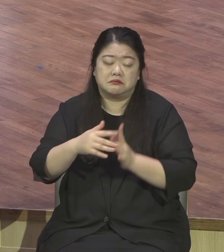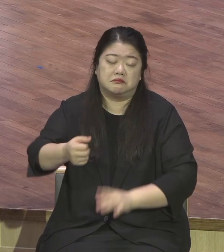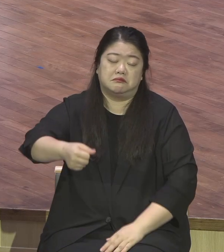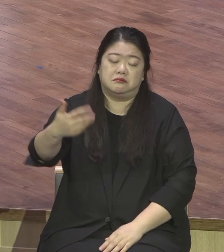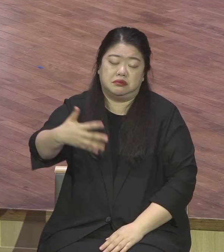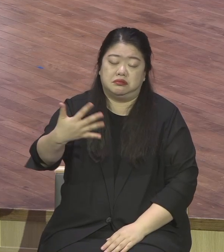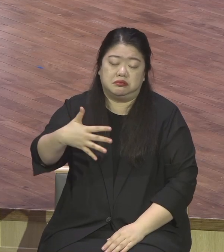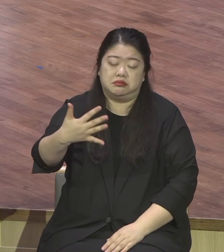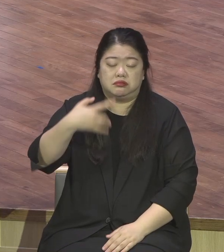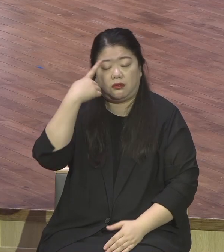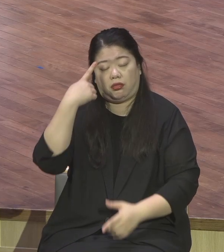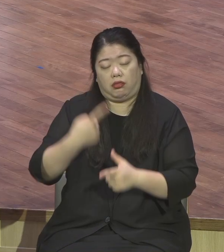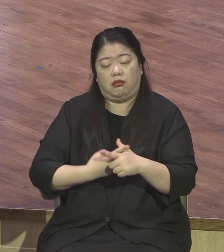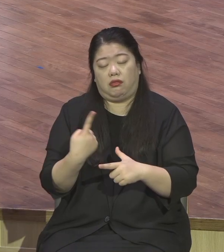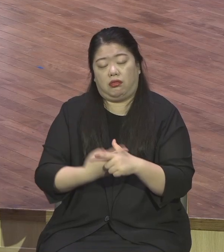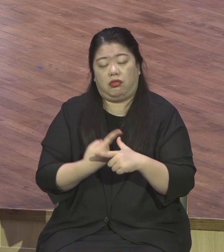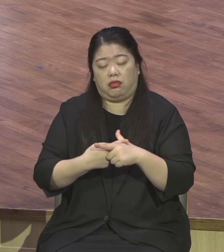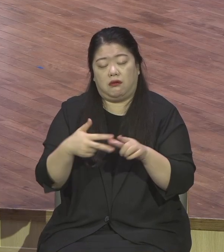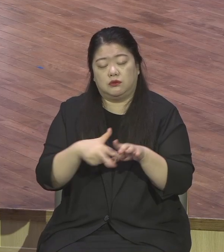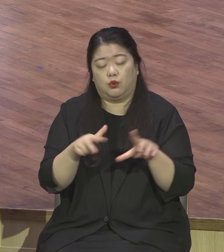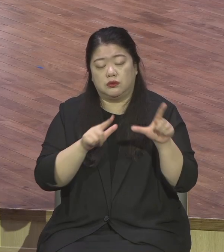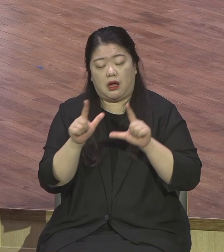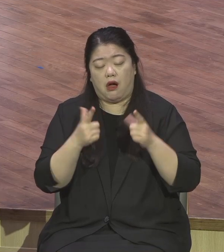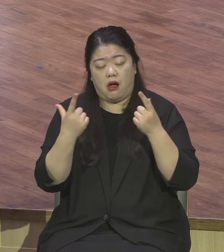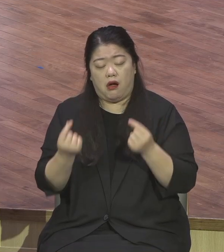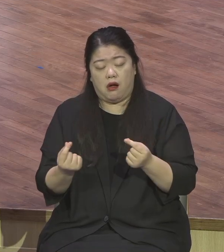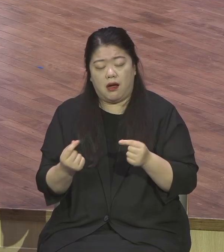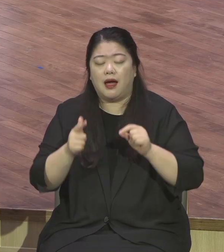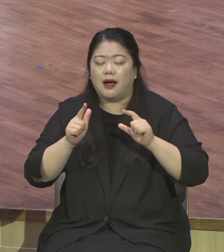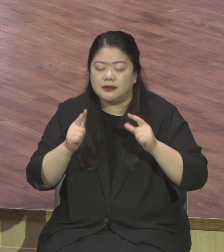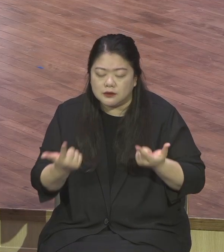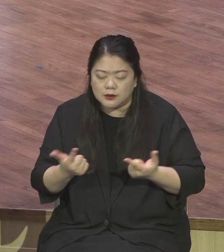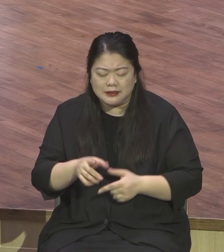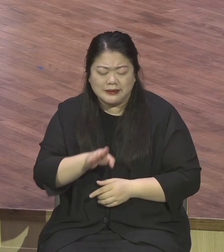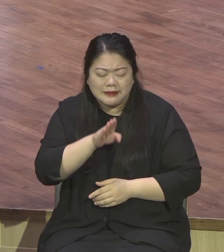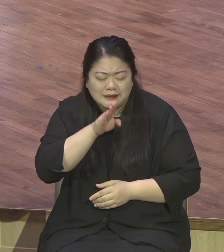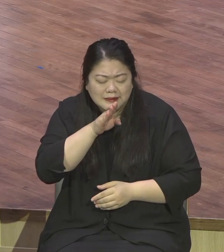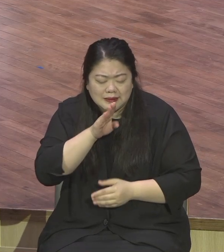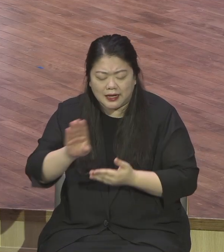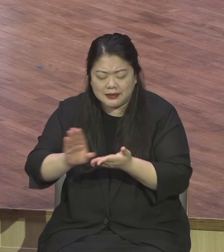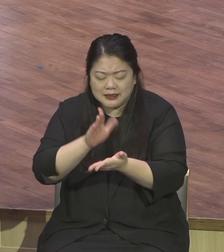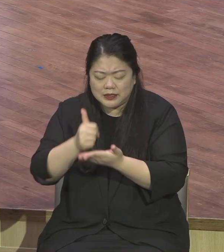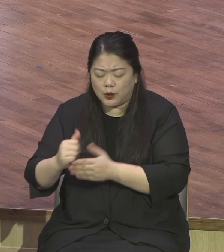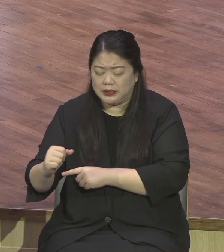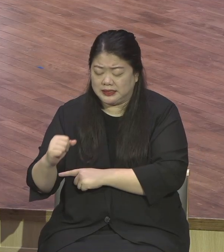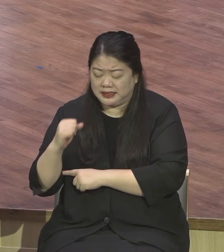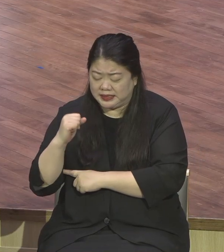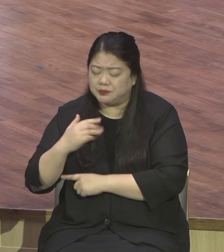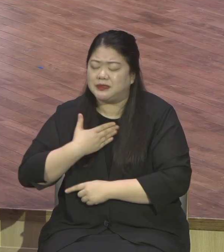그리스도 복음의 힘이 무엇인가를 실제로 체험하면서 내가 먼저 변화되게 하야죠 없어서